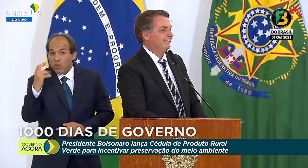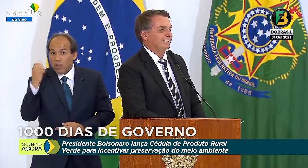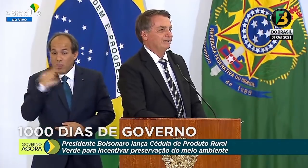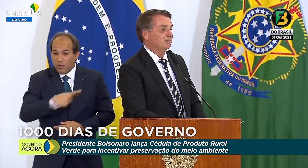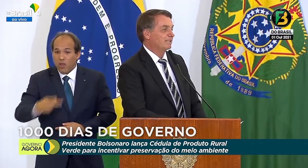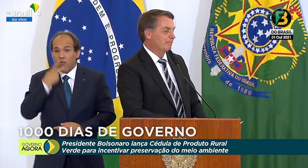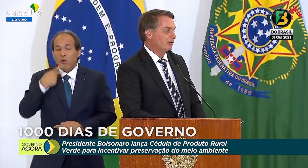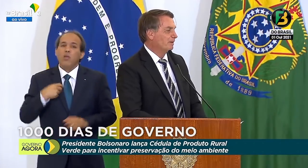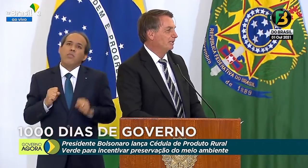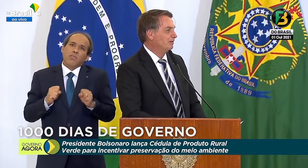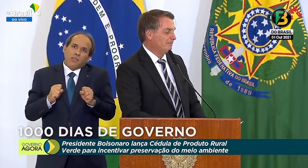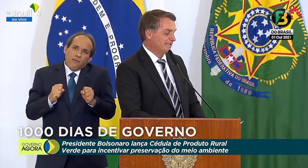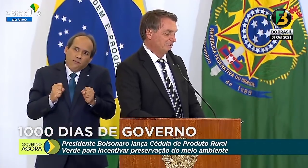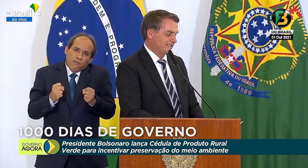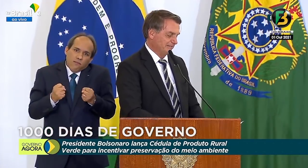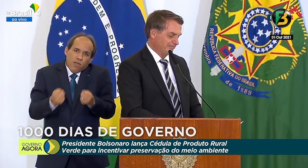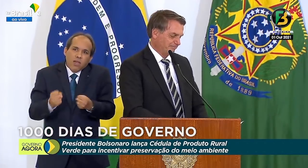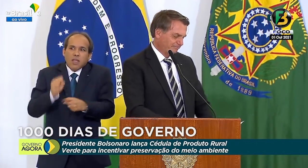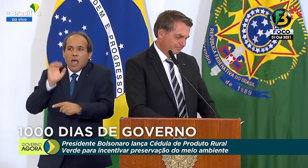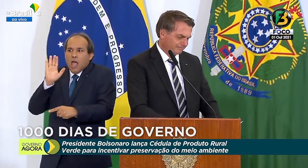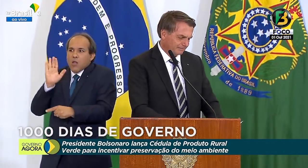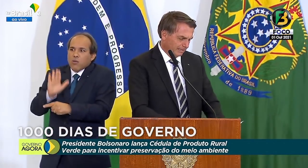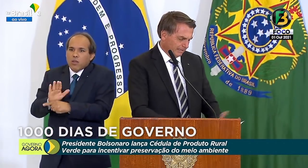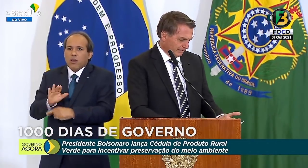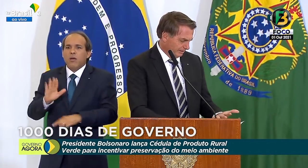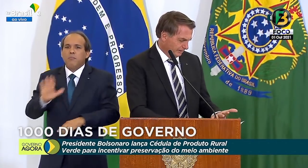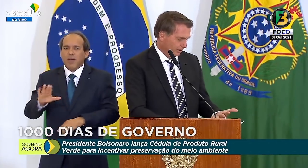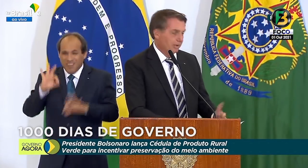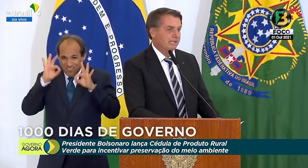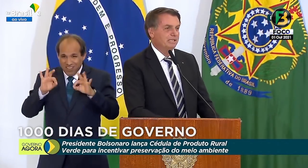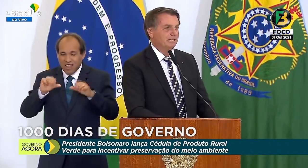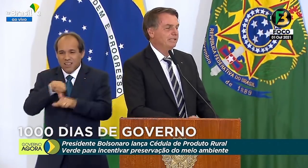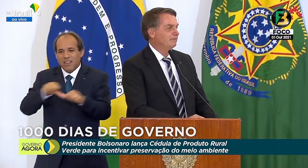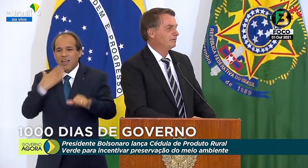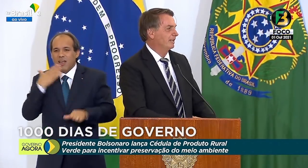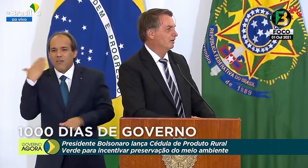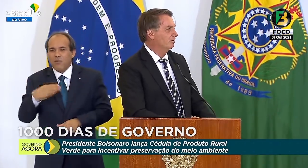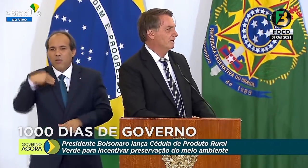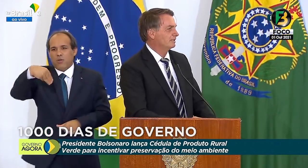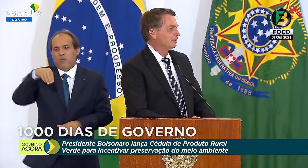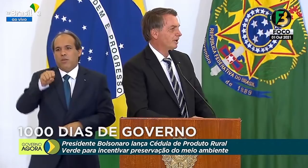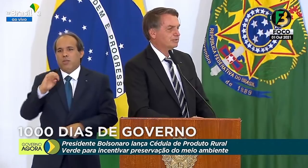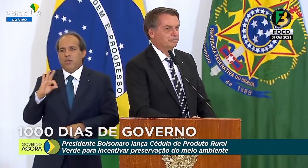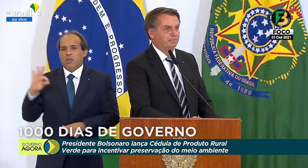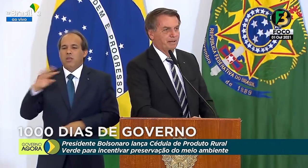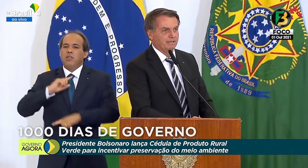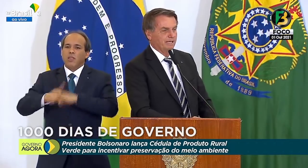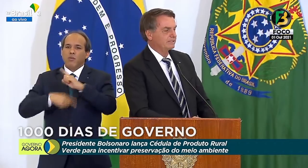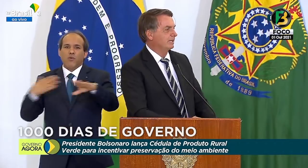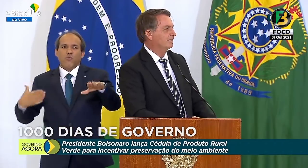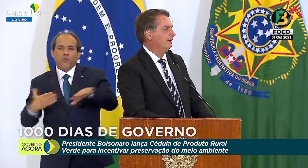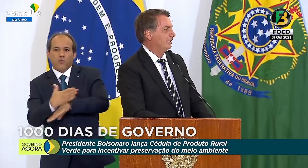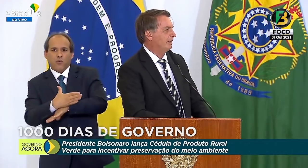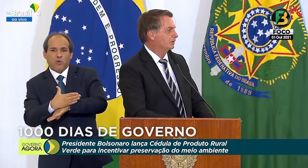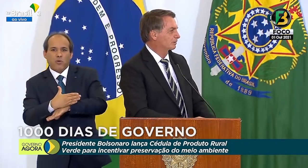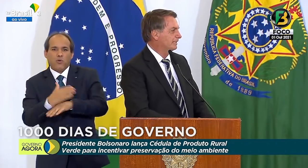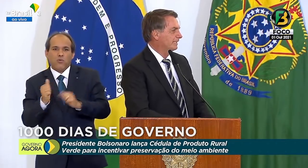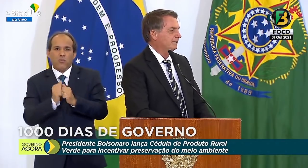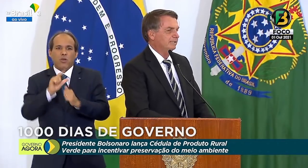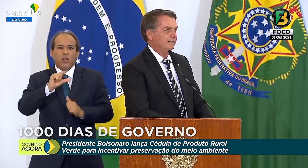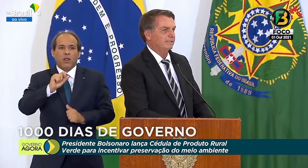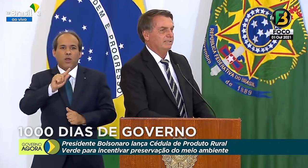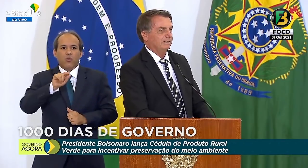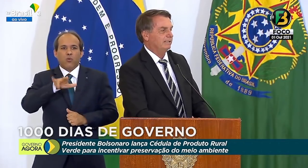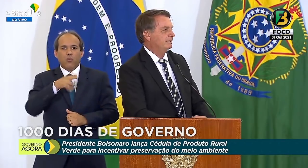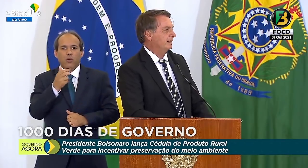e lutar pelo bem do MST. Logo em seguida, fui a Lagoas, com o nosso presidente da Câmara, Arthur